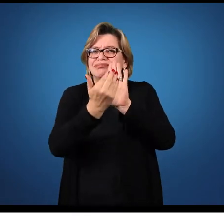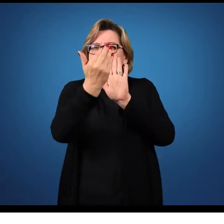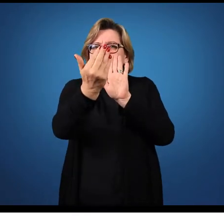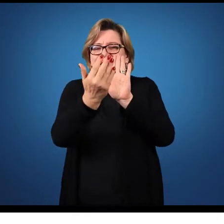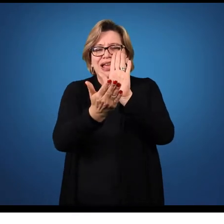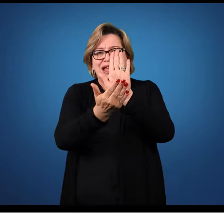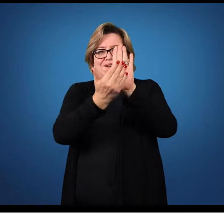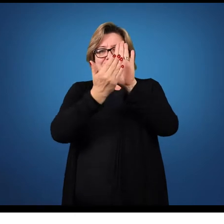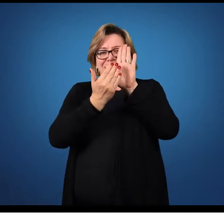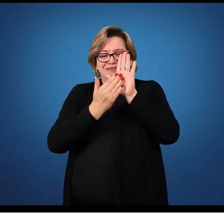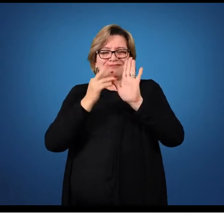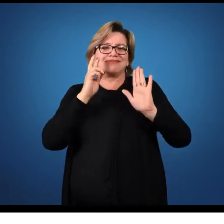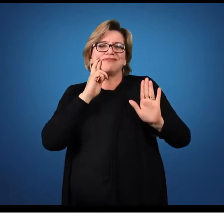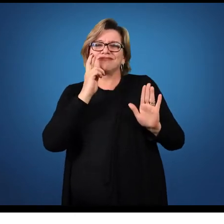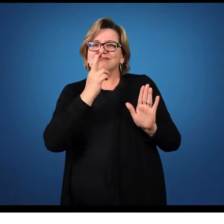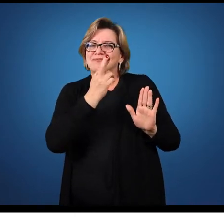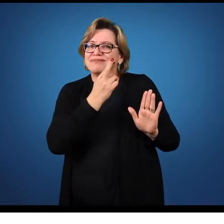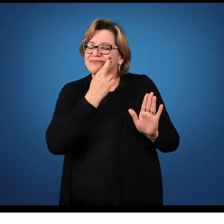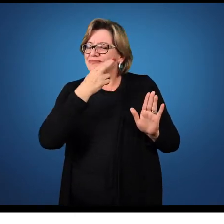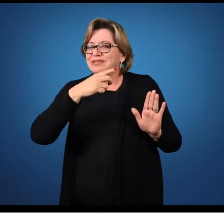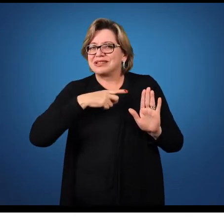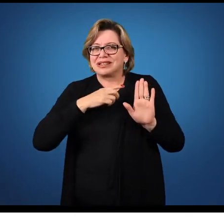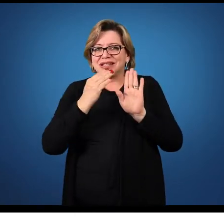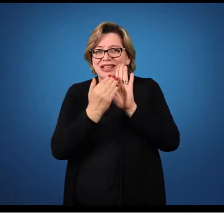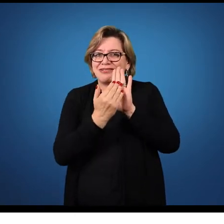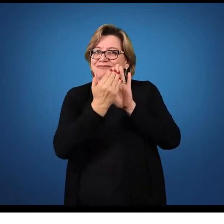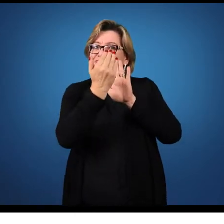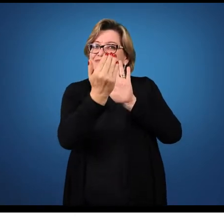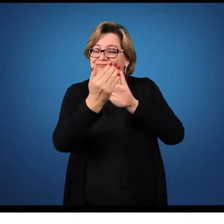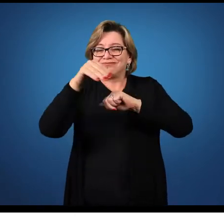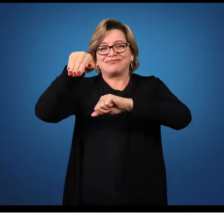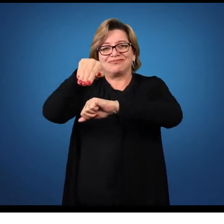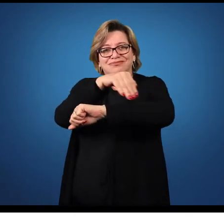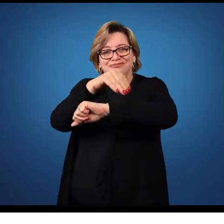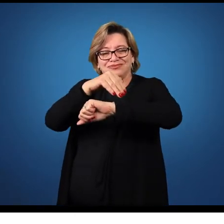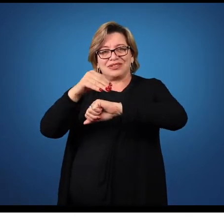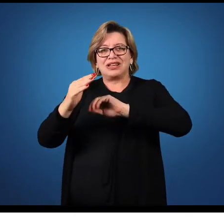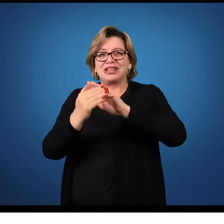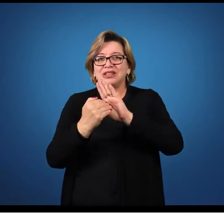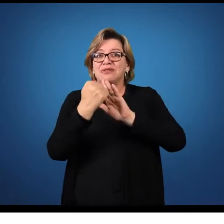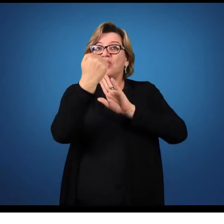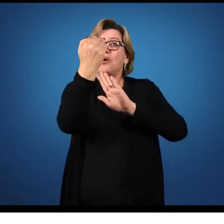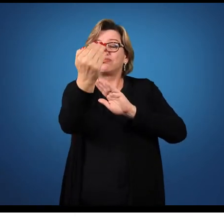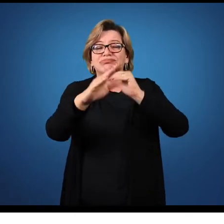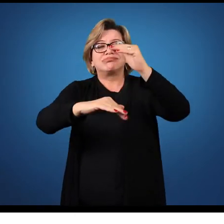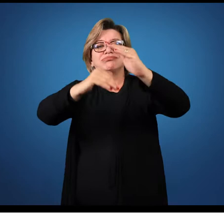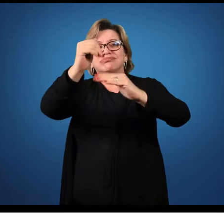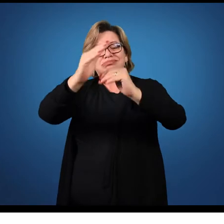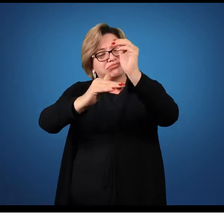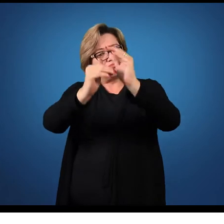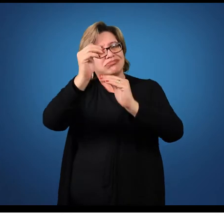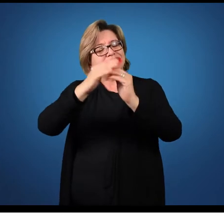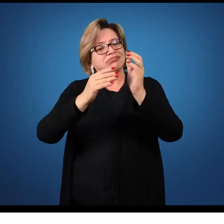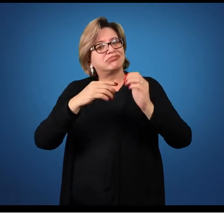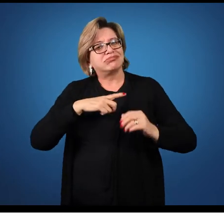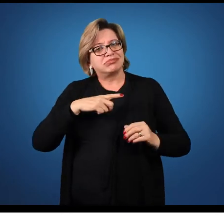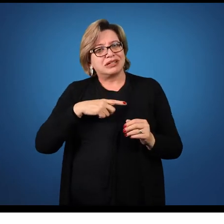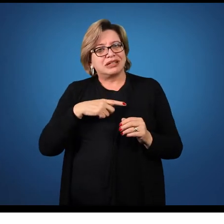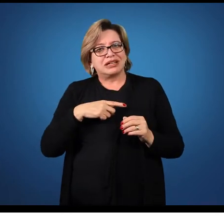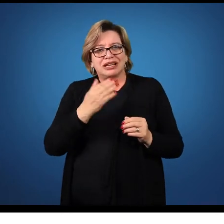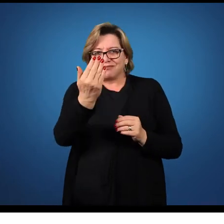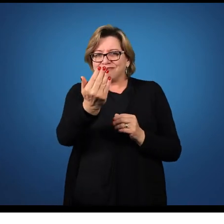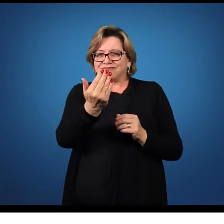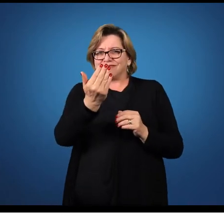lanchonete, logo atrás, a rua e, em seguida, uma outra construção. A parte da